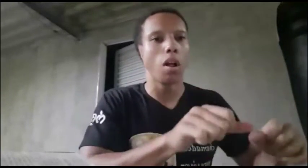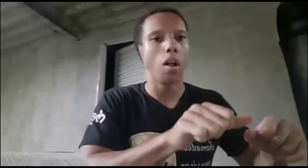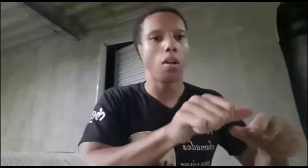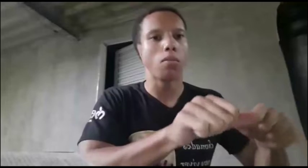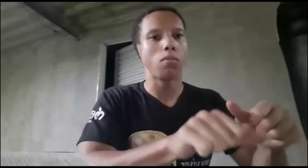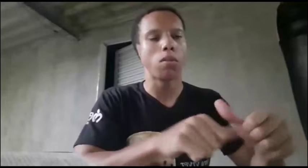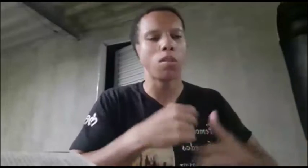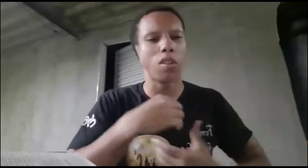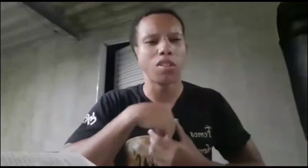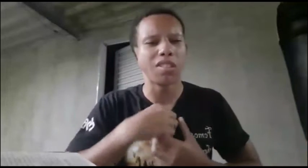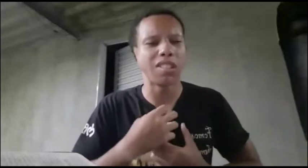trevas em luz.